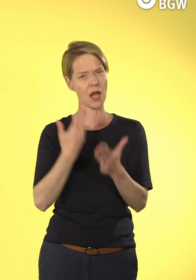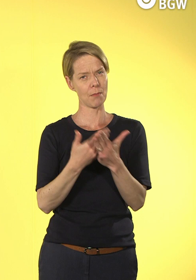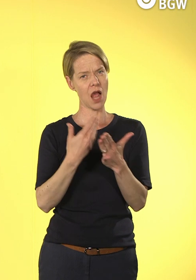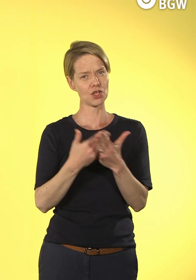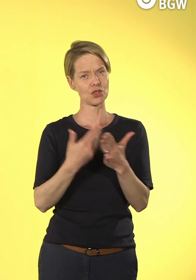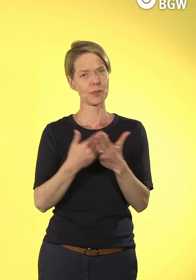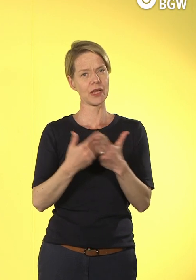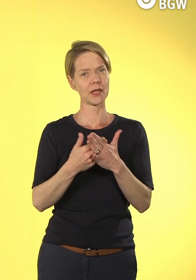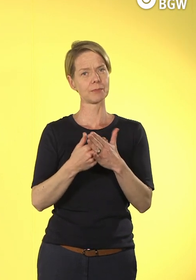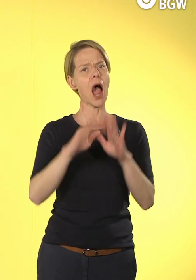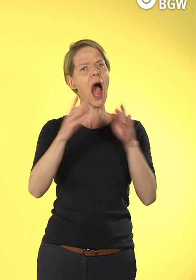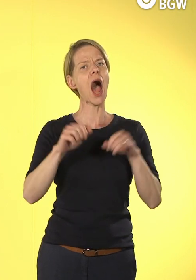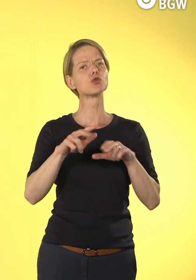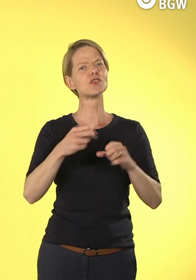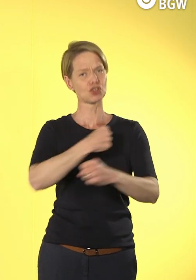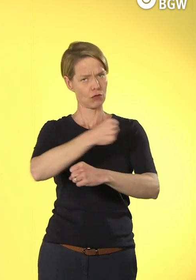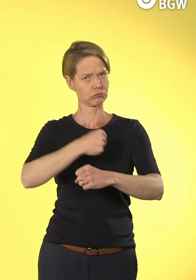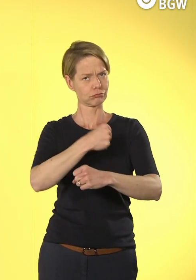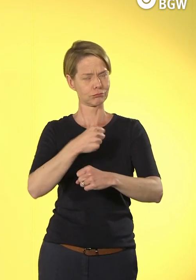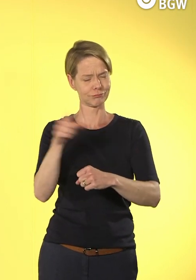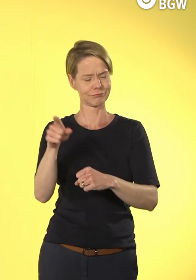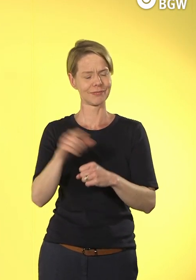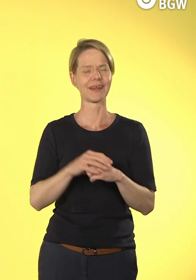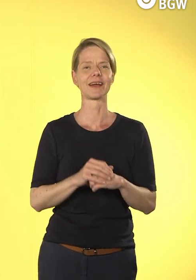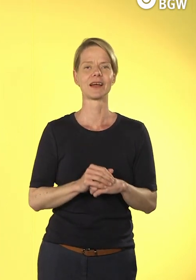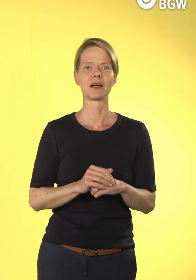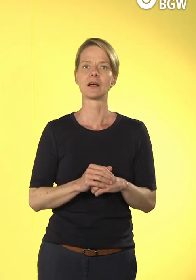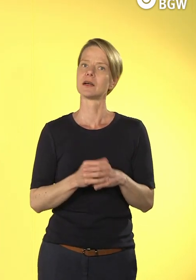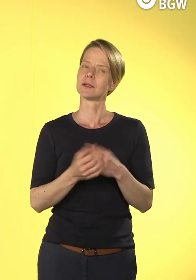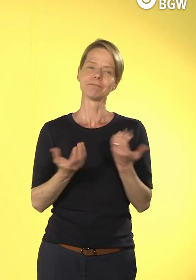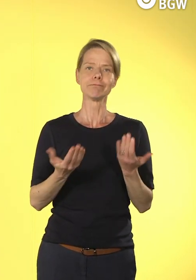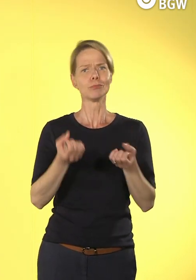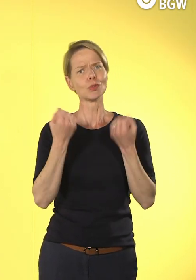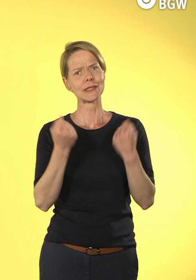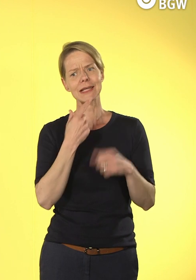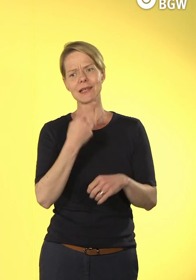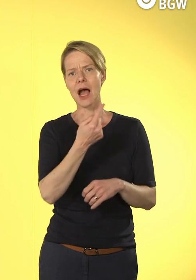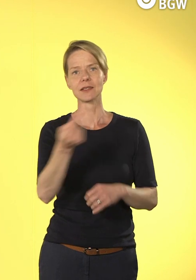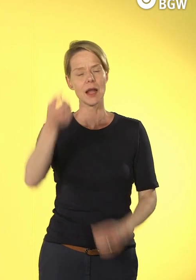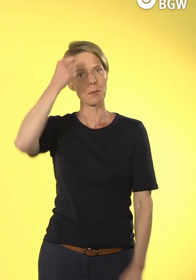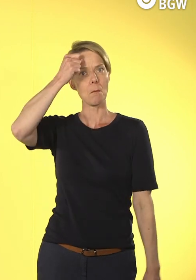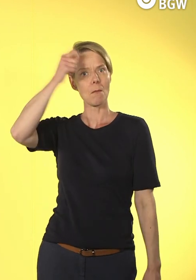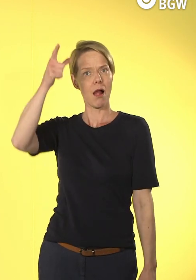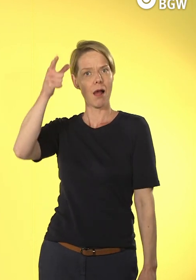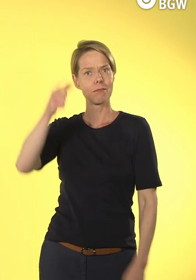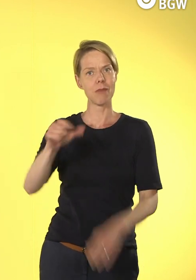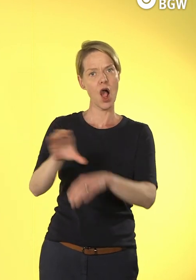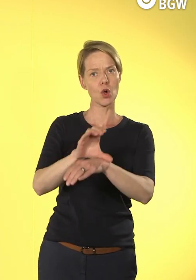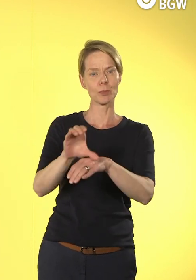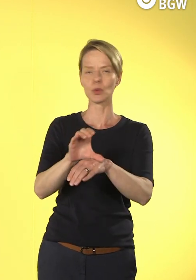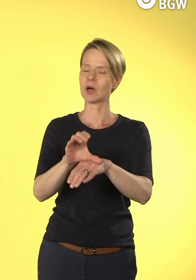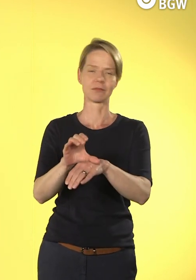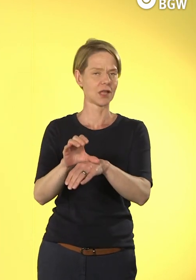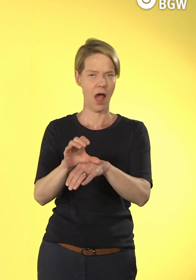Das sind sicher keine IT-Leute. Und wenn man die fragen würde, wie steht ihr denn zur Digitalisierung, hätten Sie